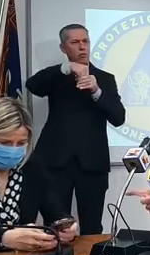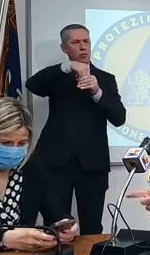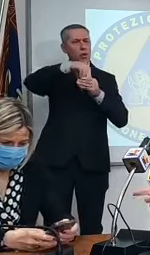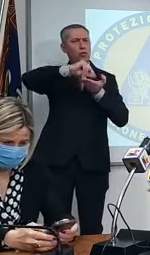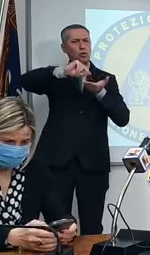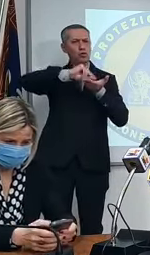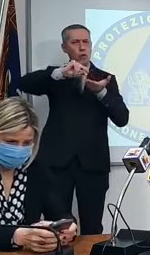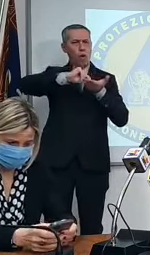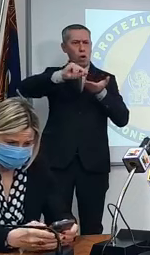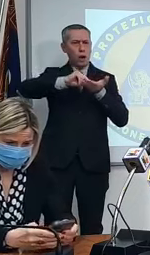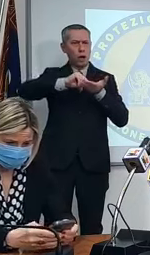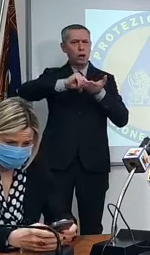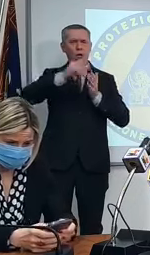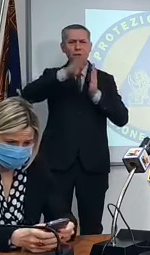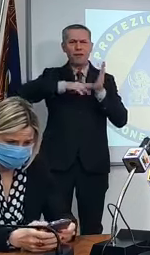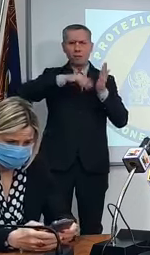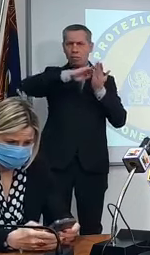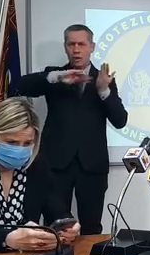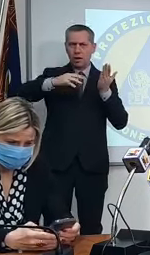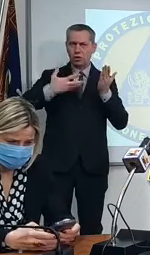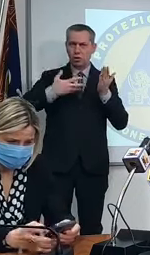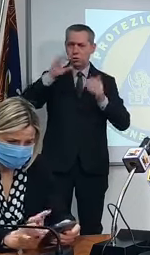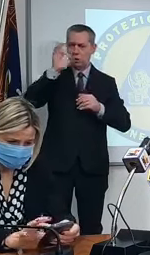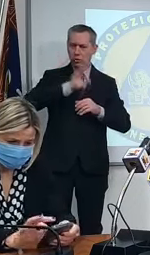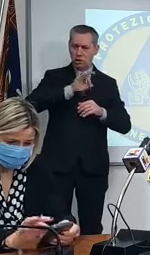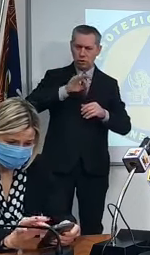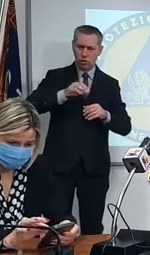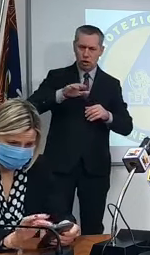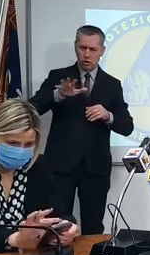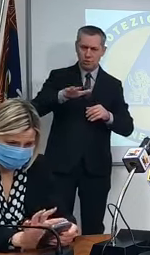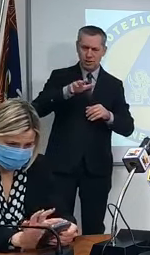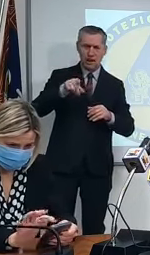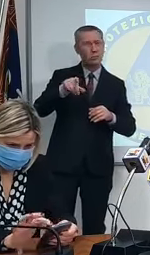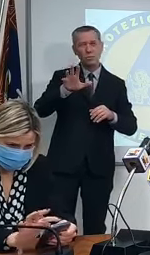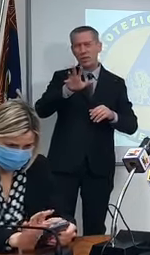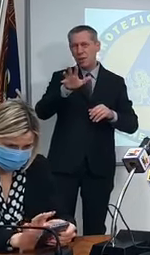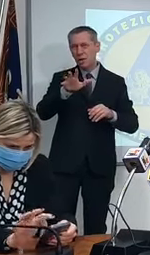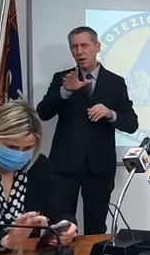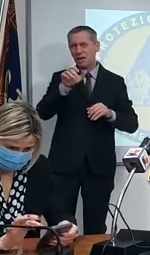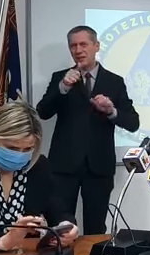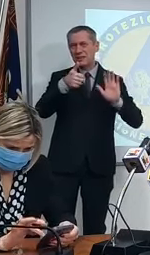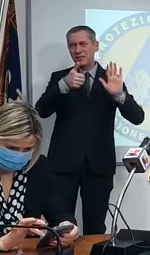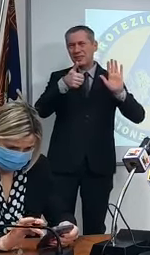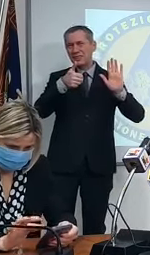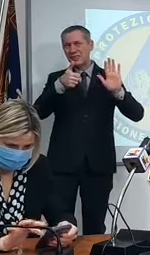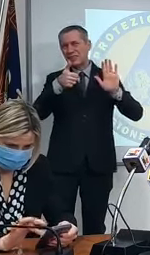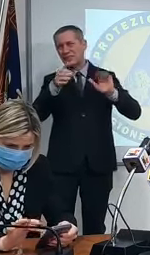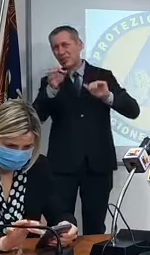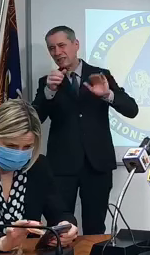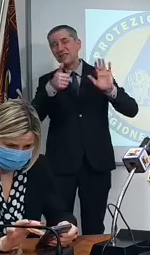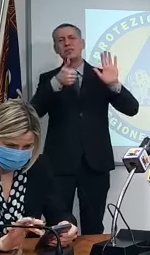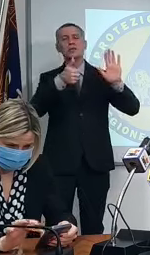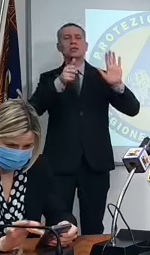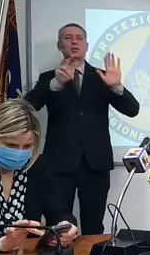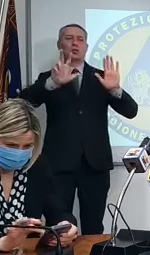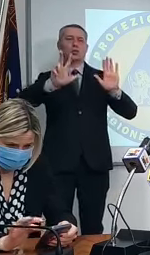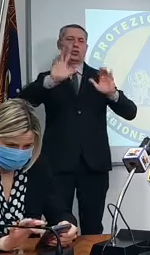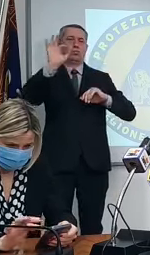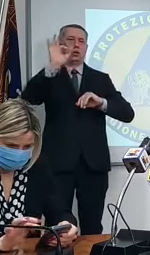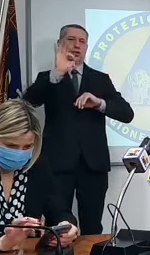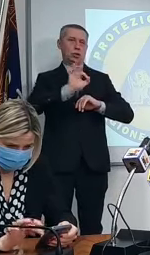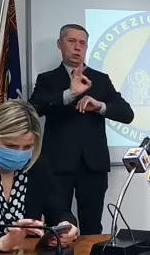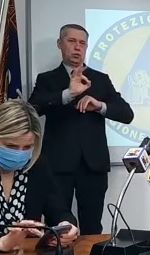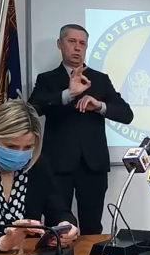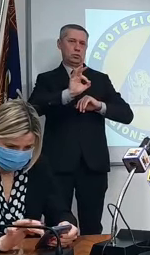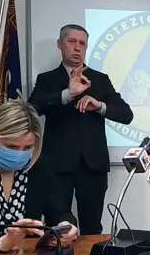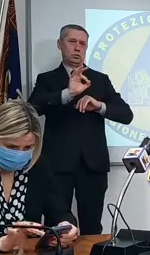se lo vediamo nella tabella, vediamo la percentuale esatta. Sì, io mi ricordo appunto 68 e una roba del genere. allora,